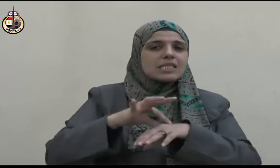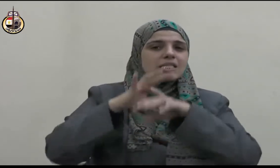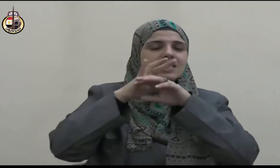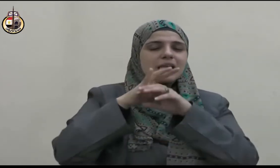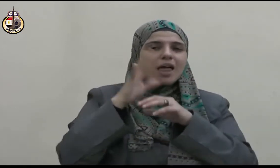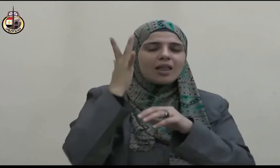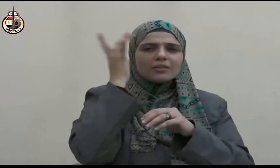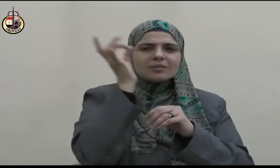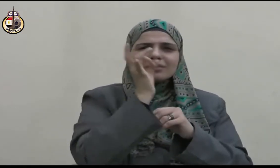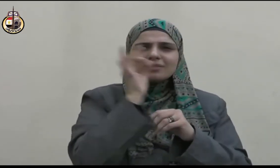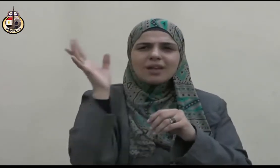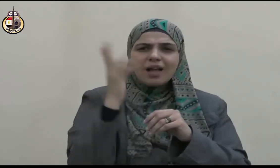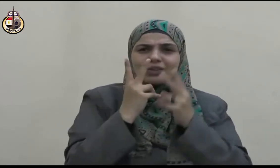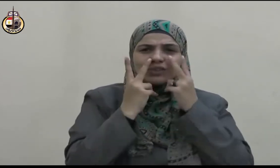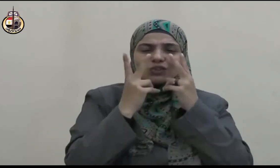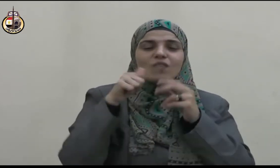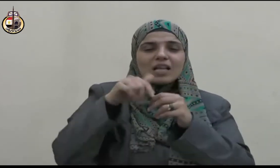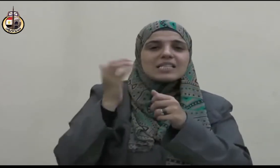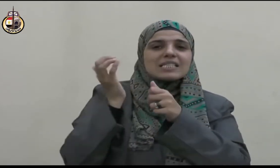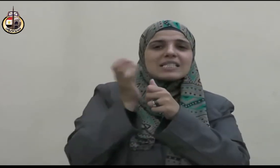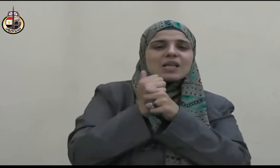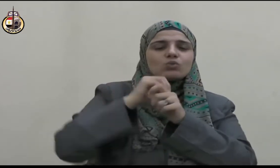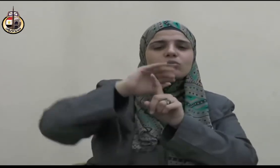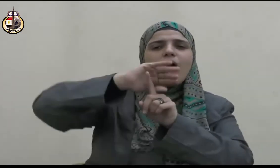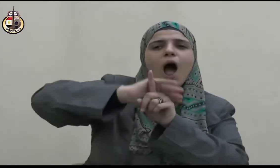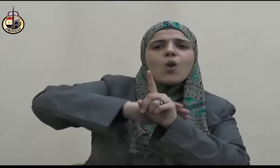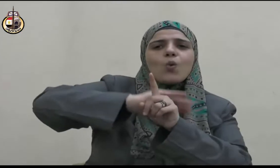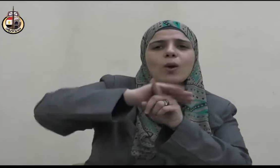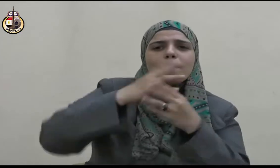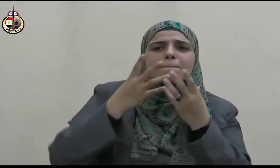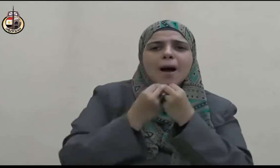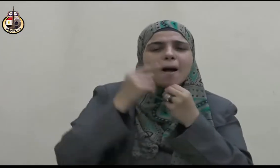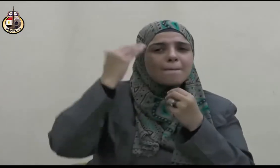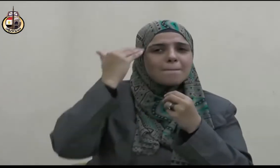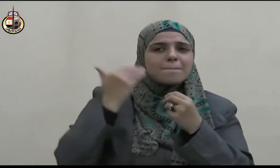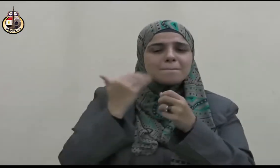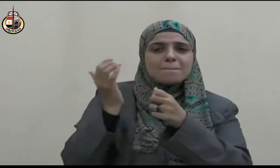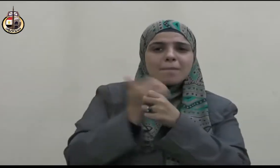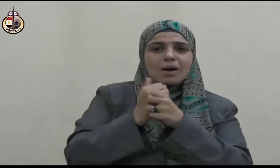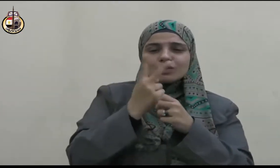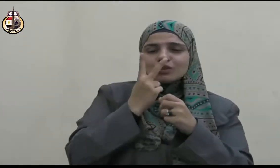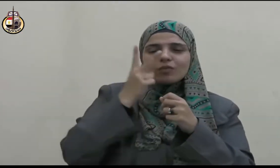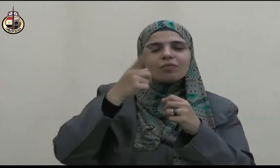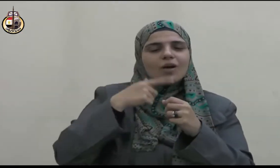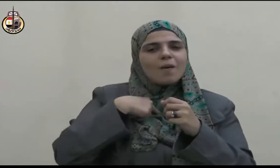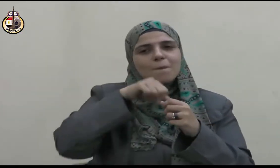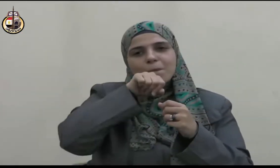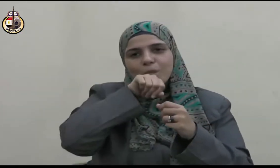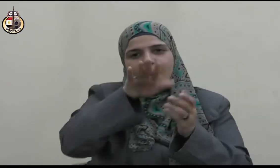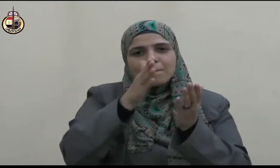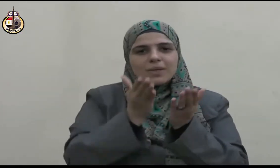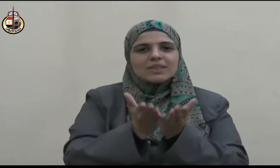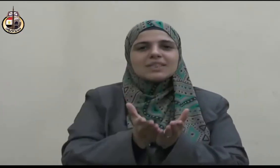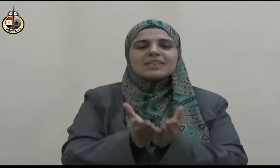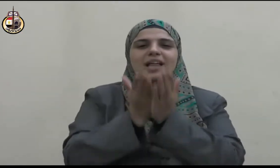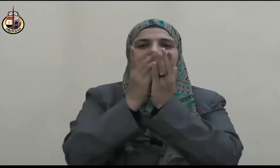عليه وسلم أسوة وقدوة طيبة في تعامله مع